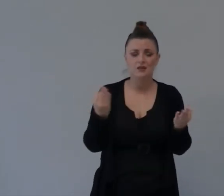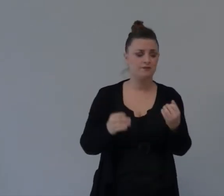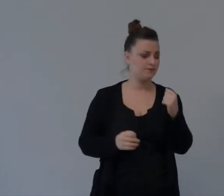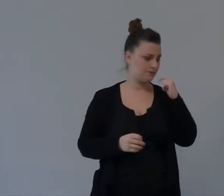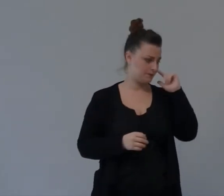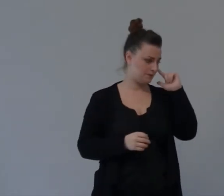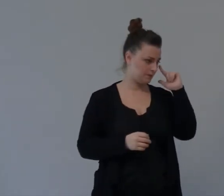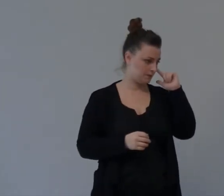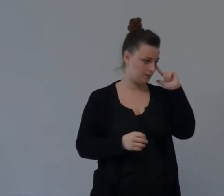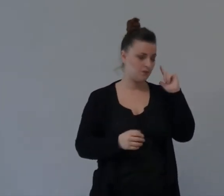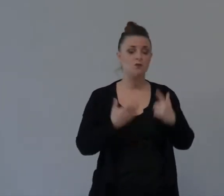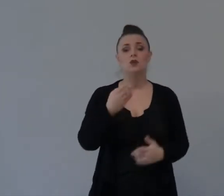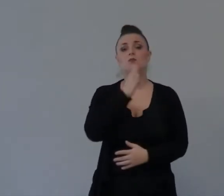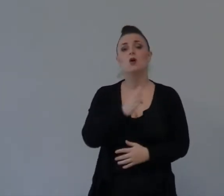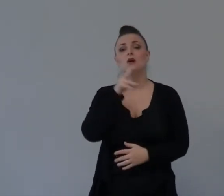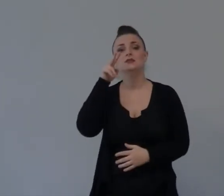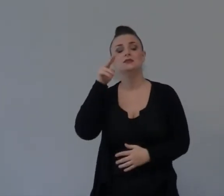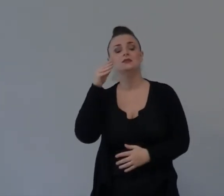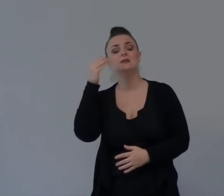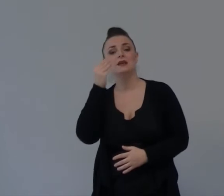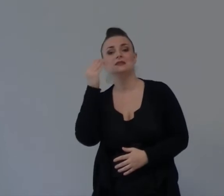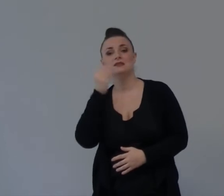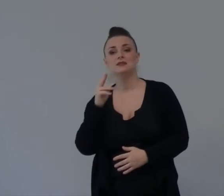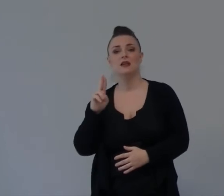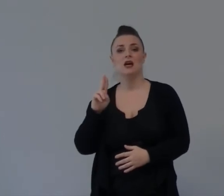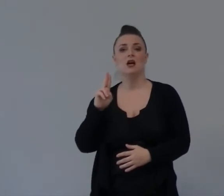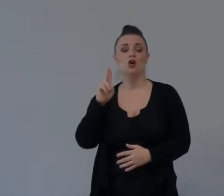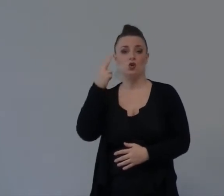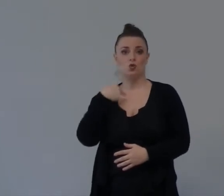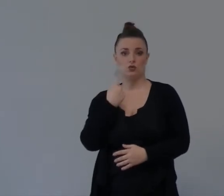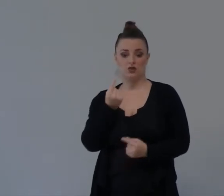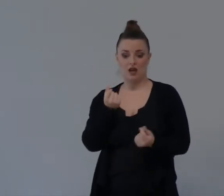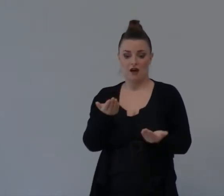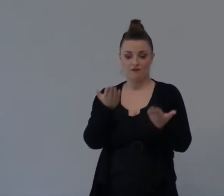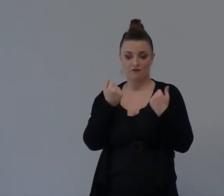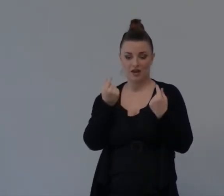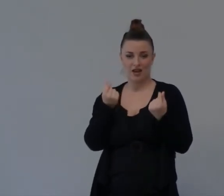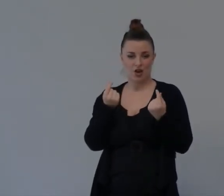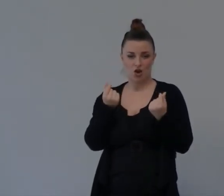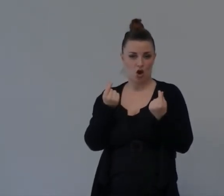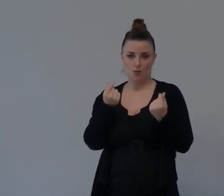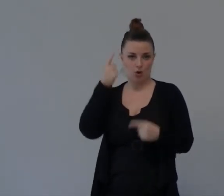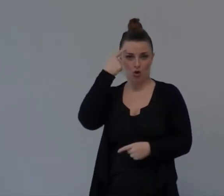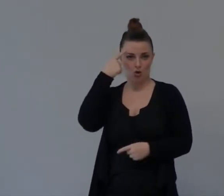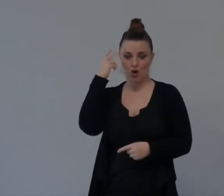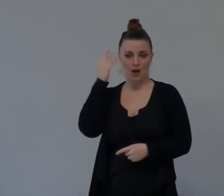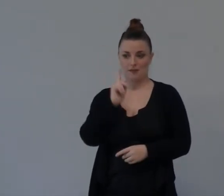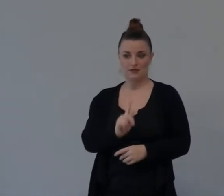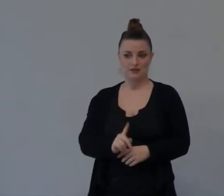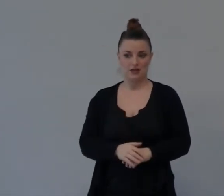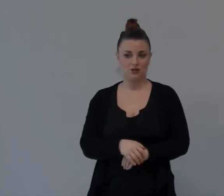Rolta Come Un Affare Romano Non L'ha Inteso Come Un Affare Romano Ma Lo Ha Inteso Soprattutto Come